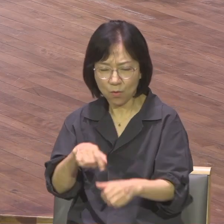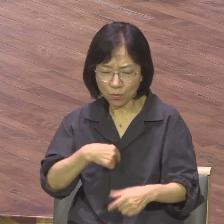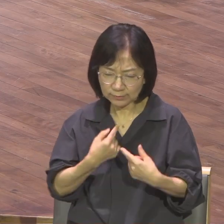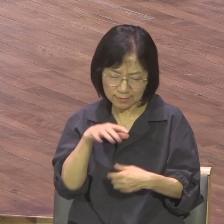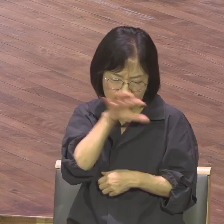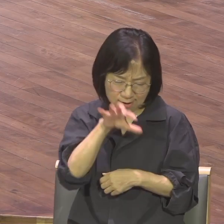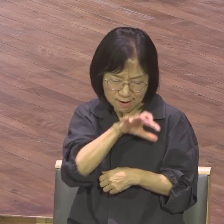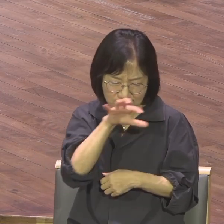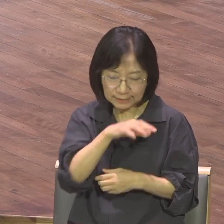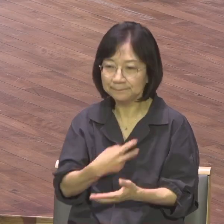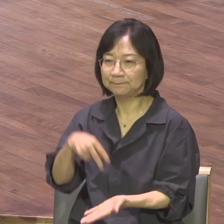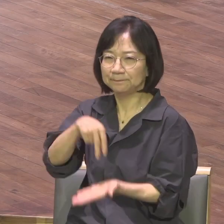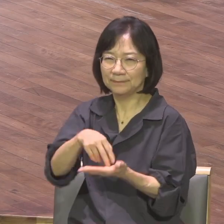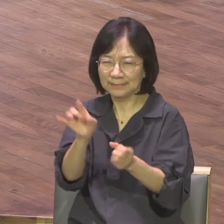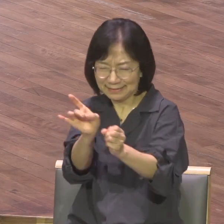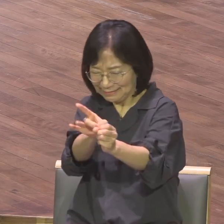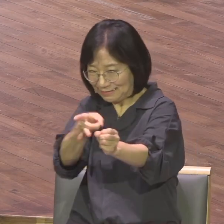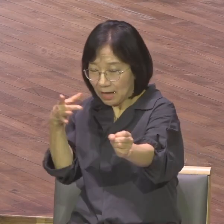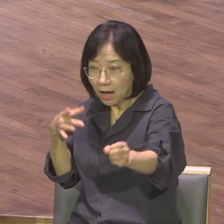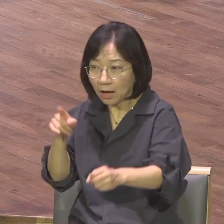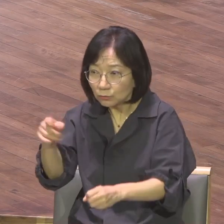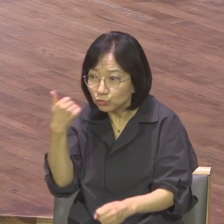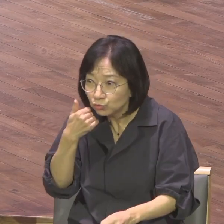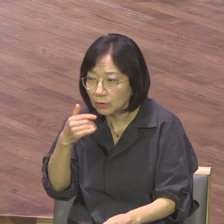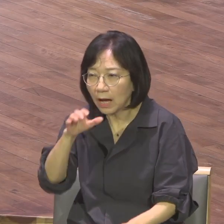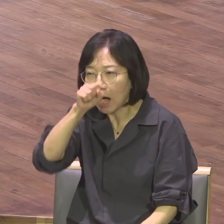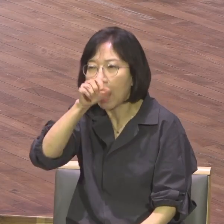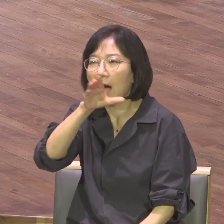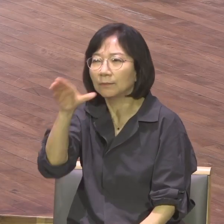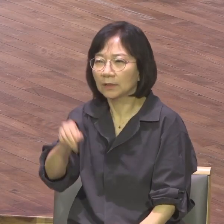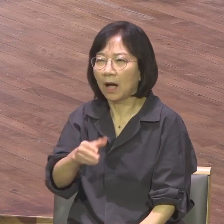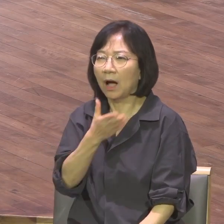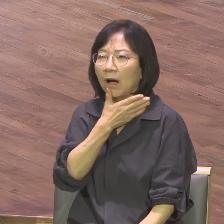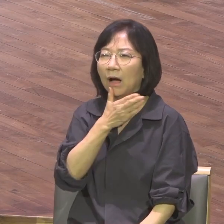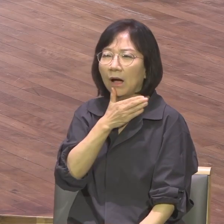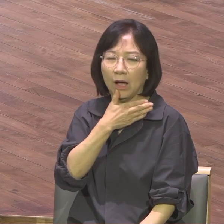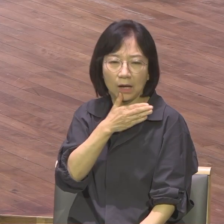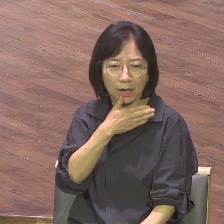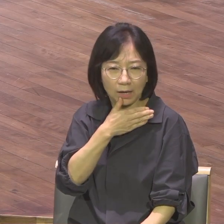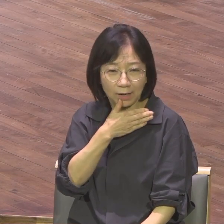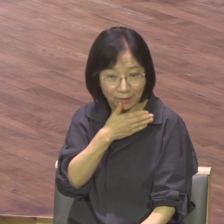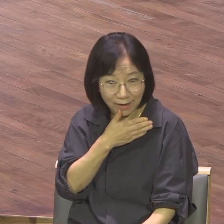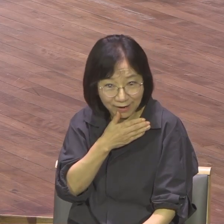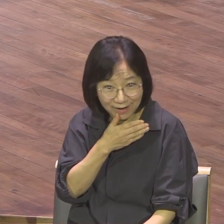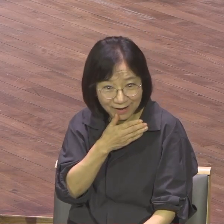저 아프리카에서 저 차드에서 금메달 딸 후대가 나오지 말라는 법이 있겠습니까?